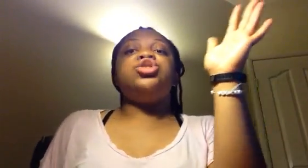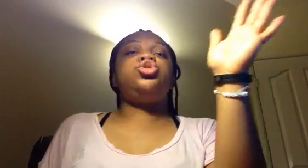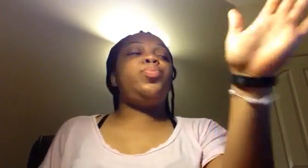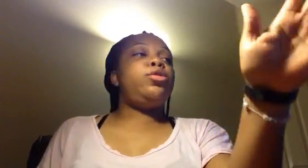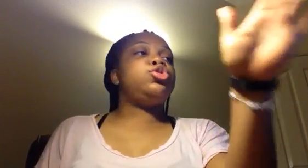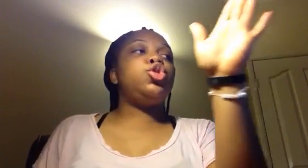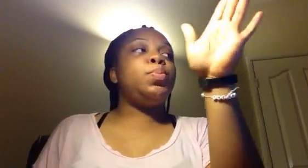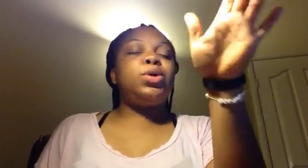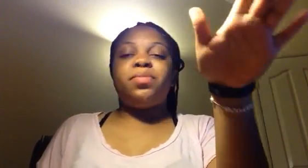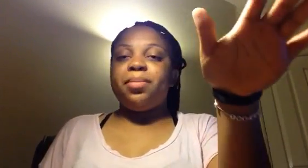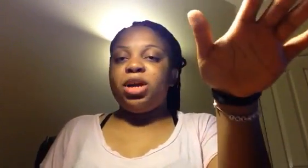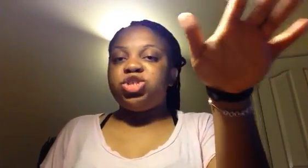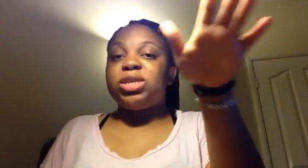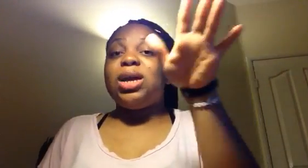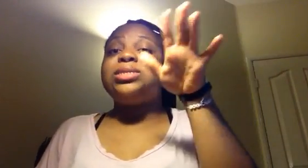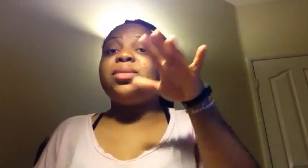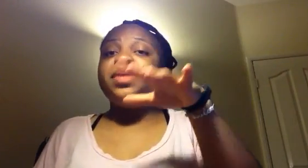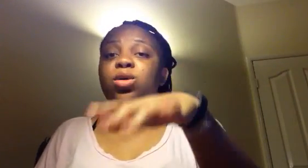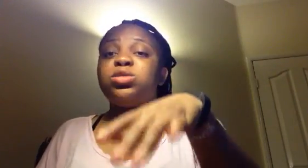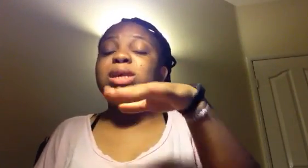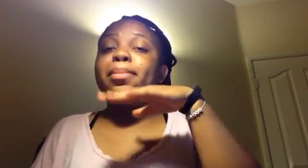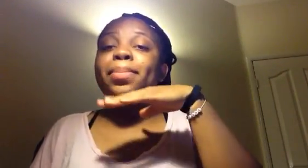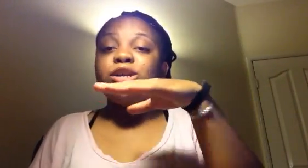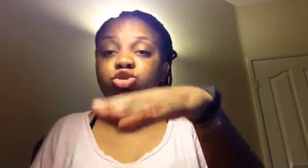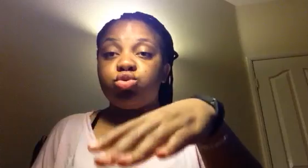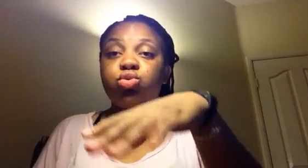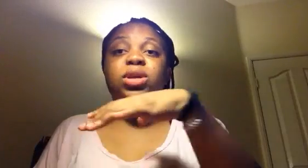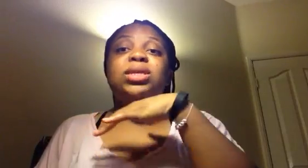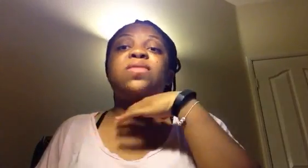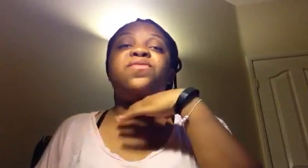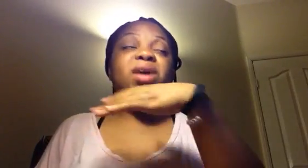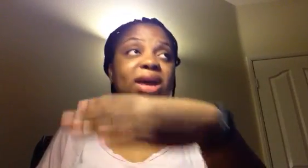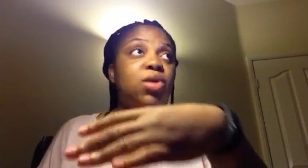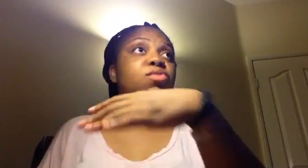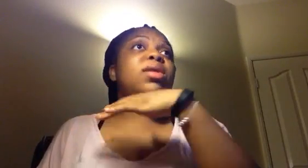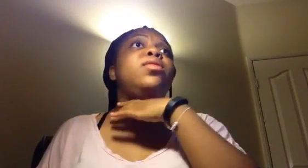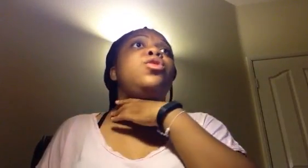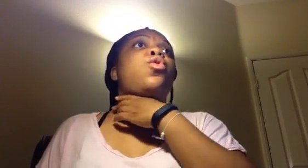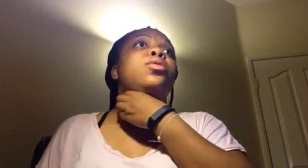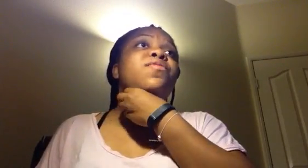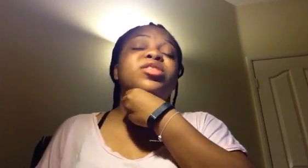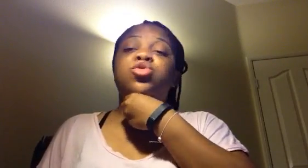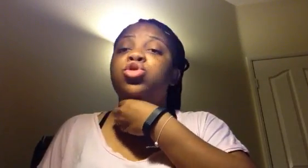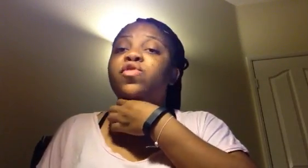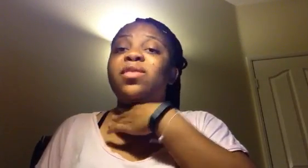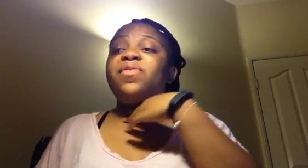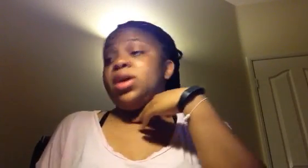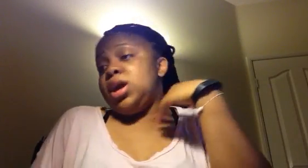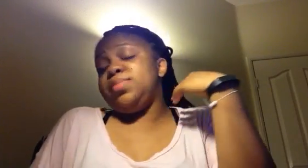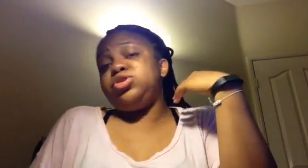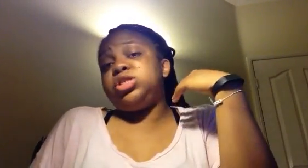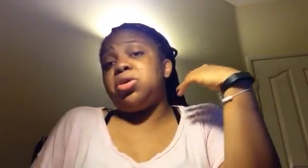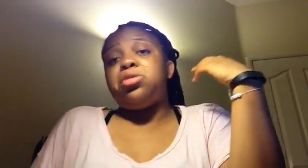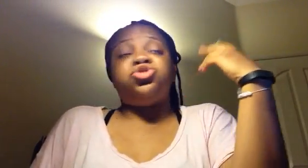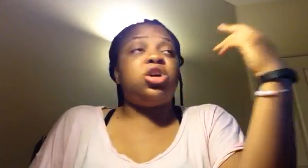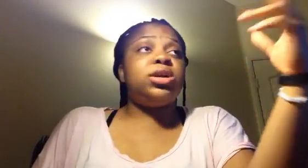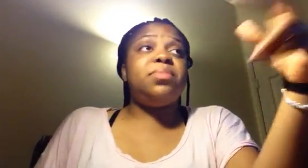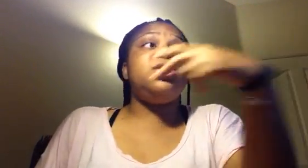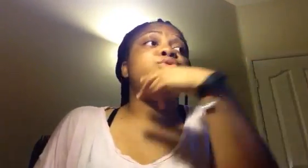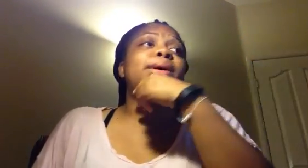je pense que le premier match était assez bien. On s'est battus. On était vaillants. On a fait ce qu'on devait faire. Il y a des petites erreurs du genre, on a mis le dos